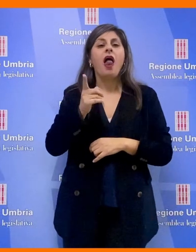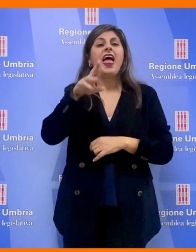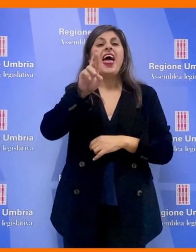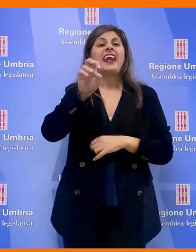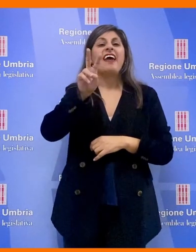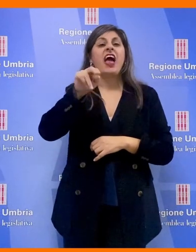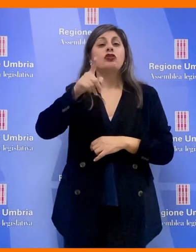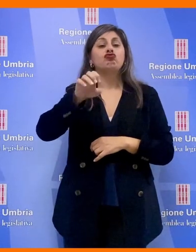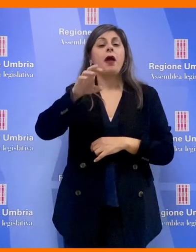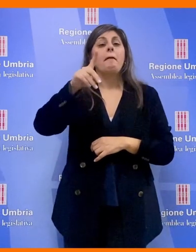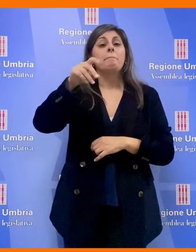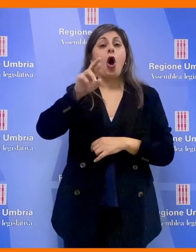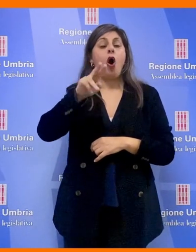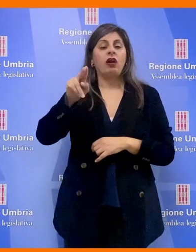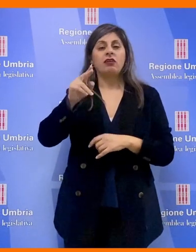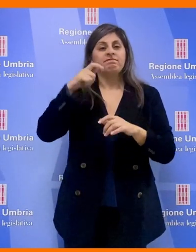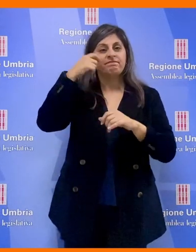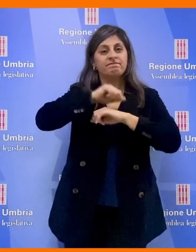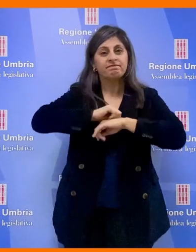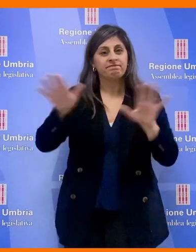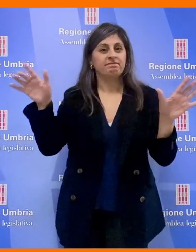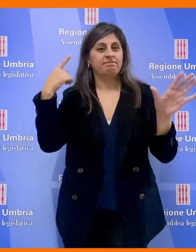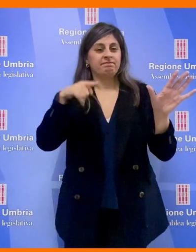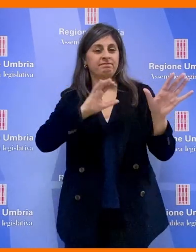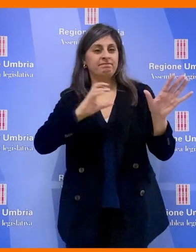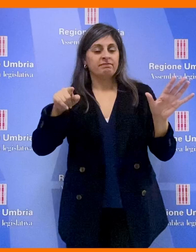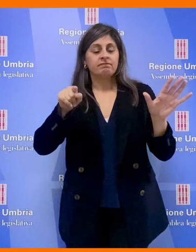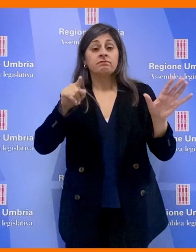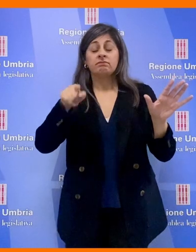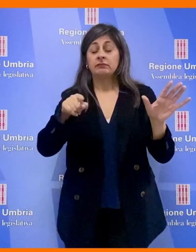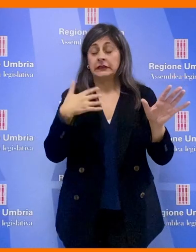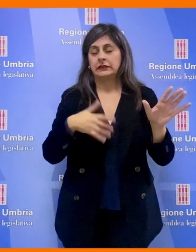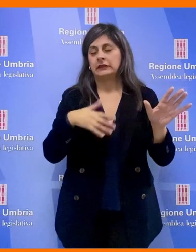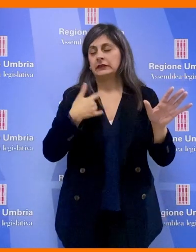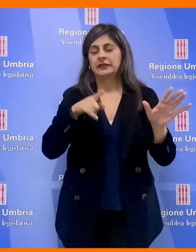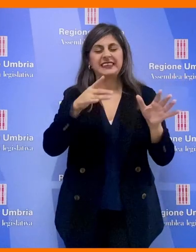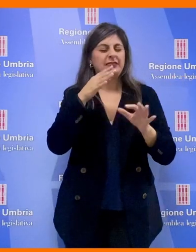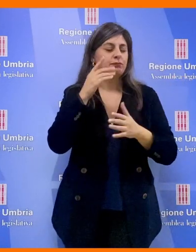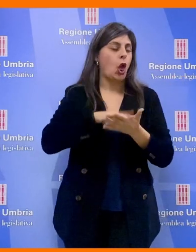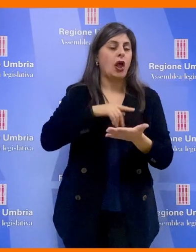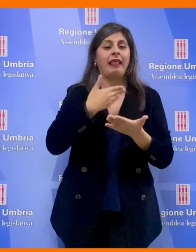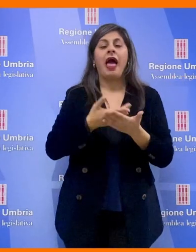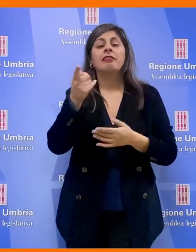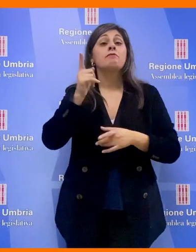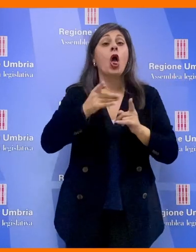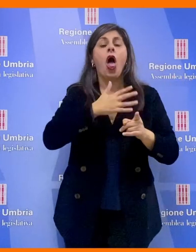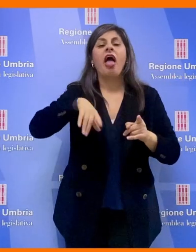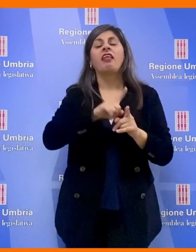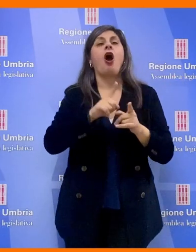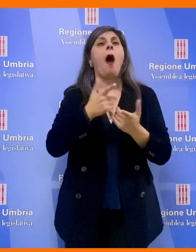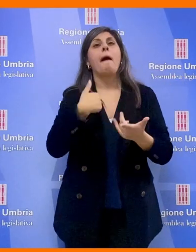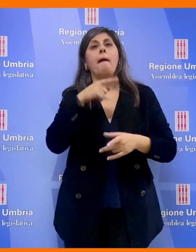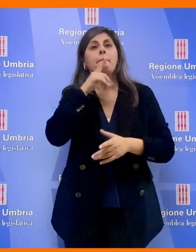2023. Questo è un dato secondo me particolarmente significativo dove la politica non può stare con gli occhi